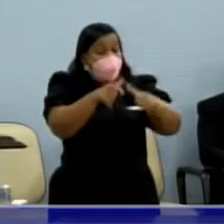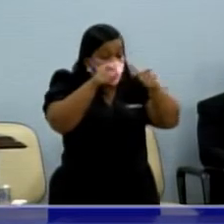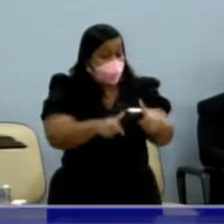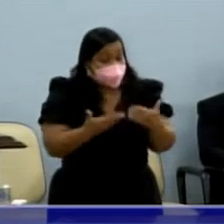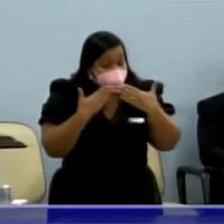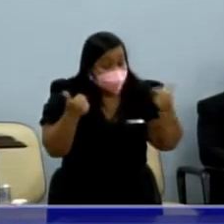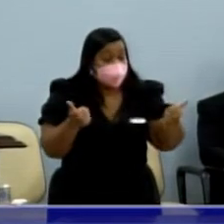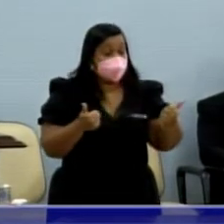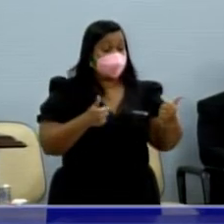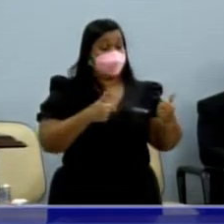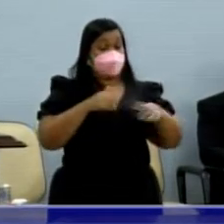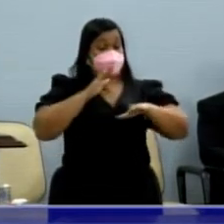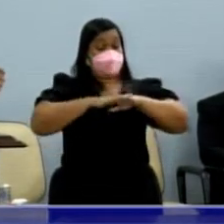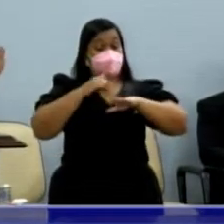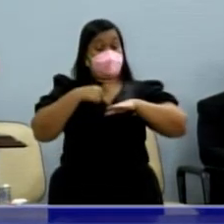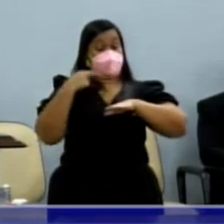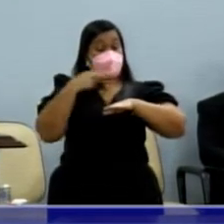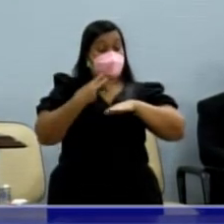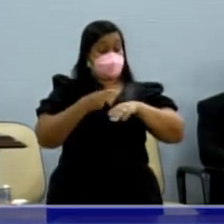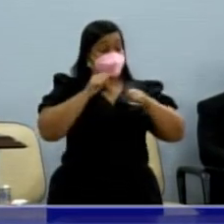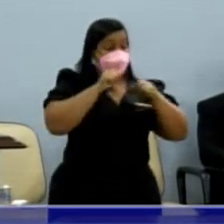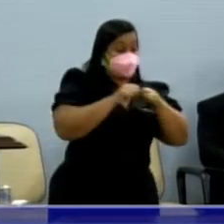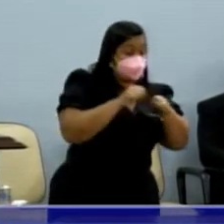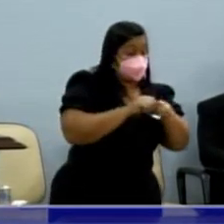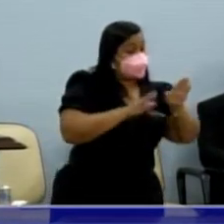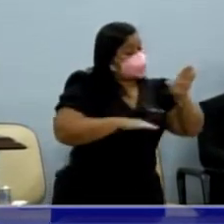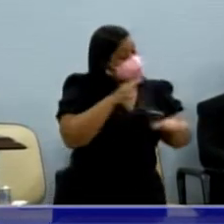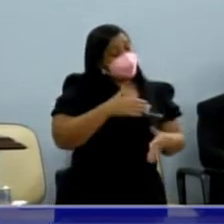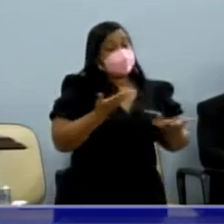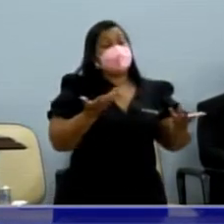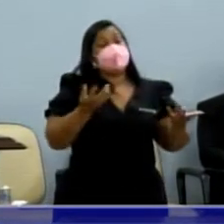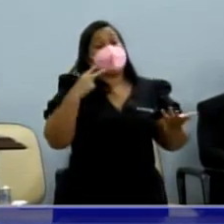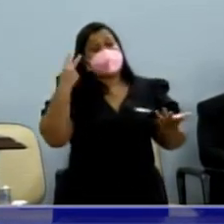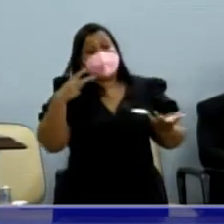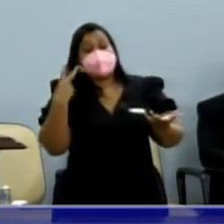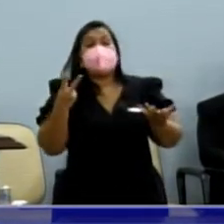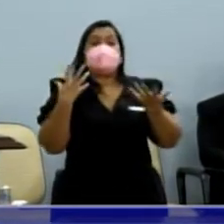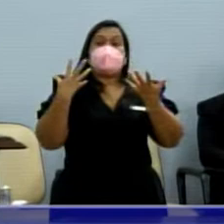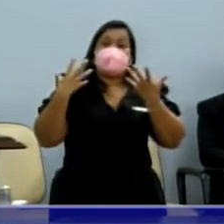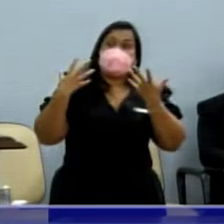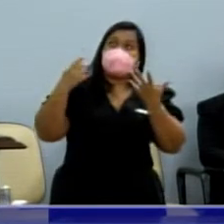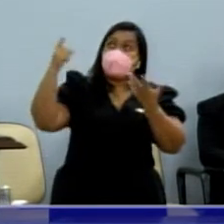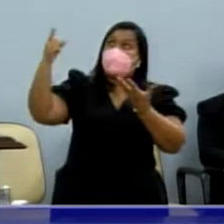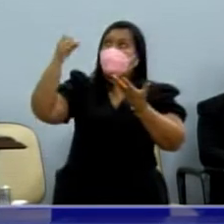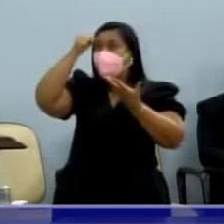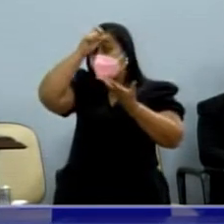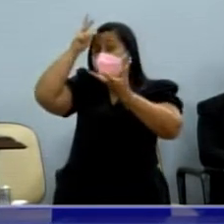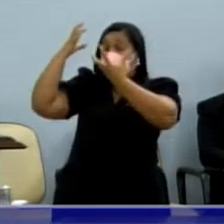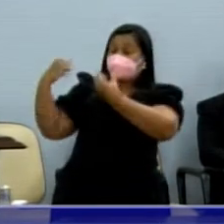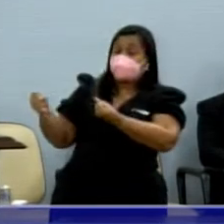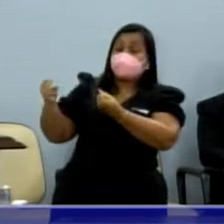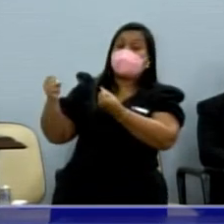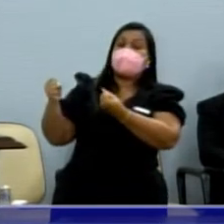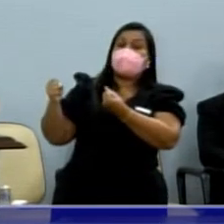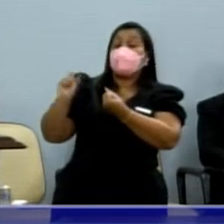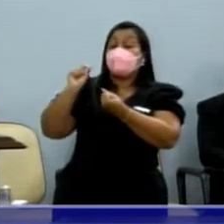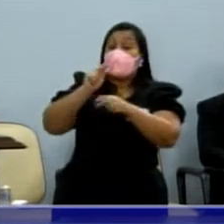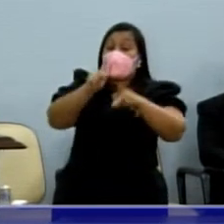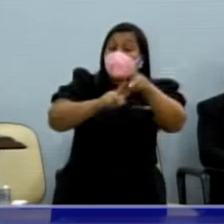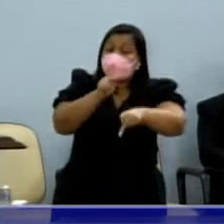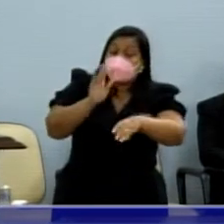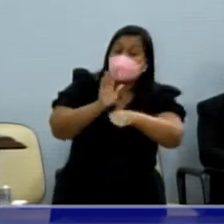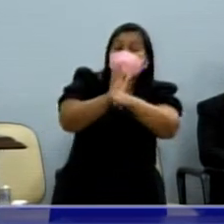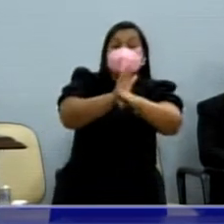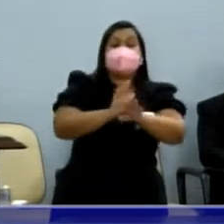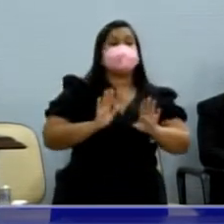às vezes o vereador é atendido, o povo é atendido em primeiro plano, Marinho, só que às